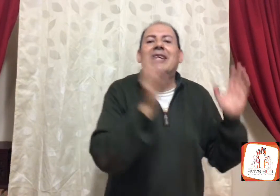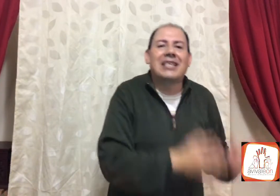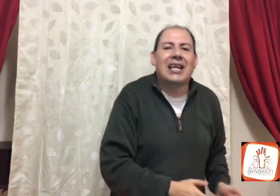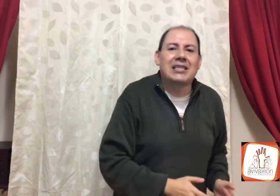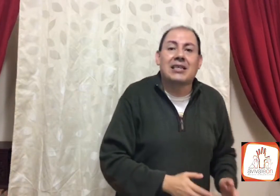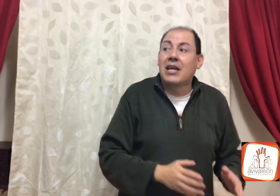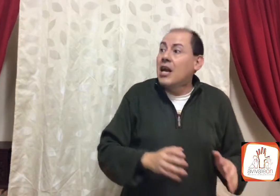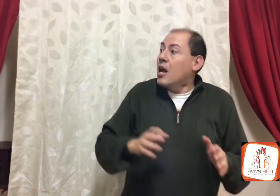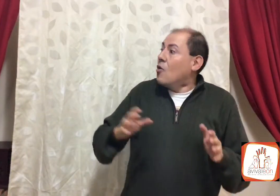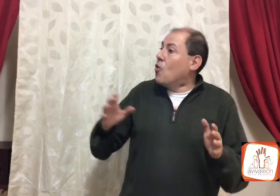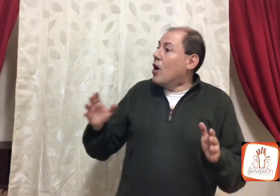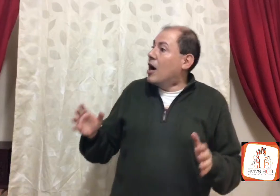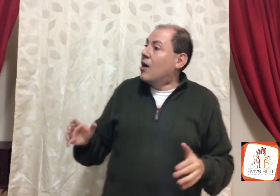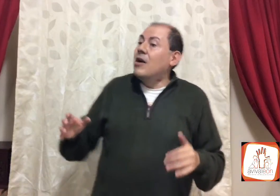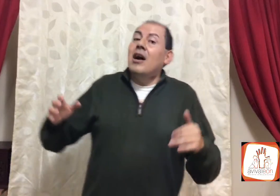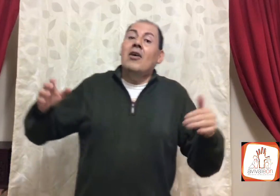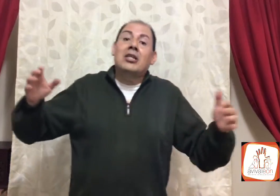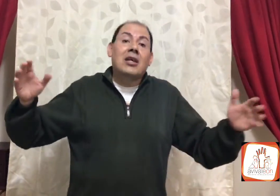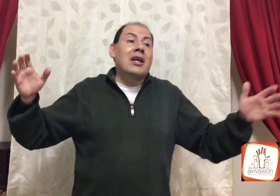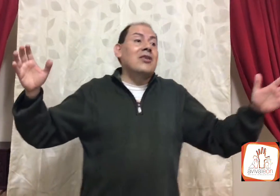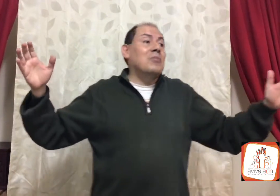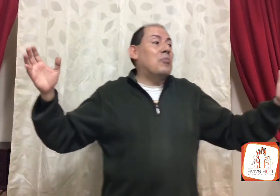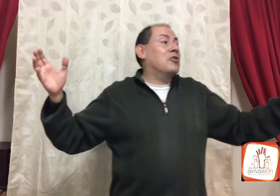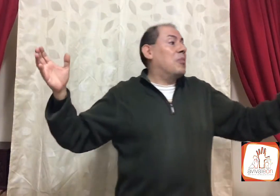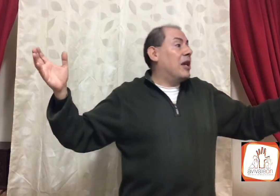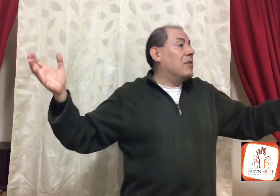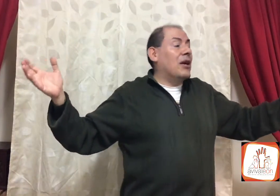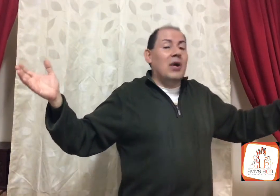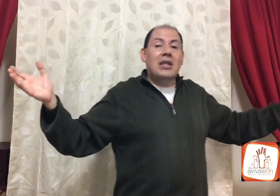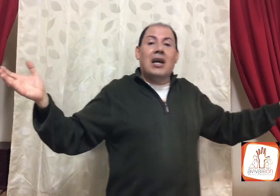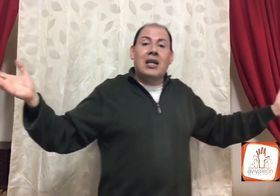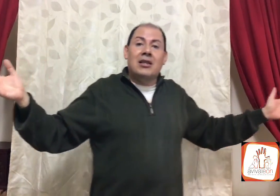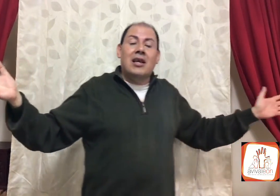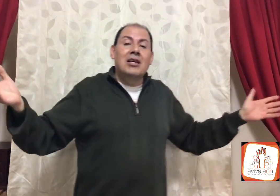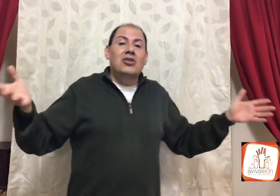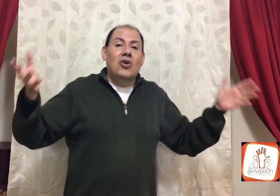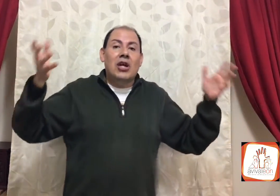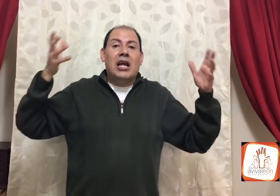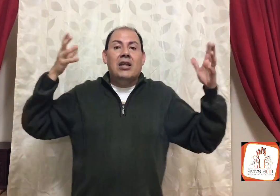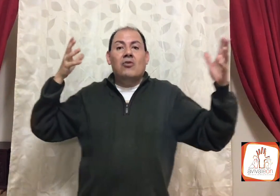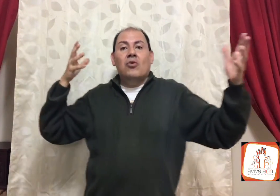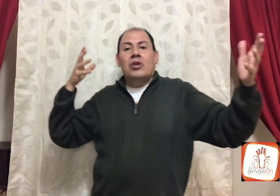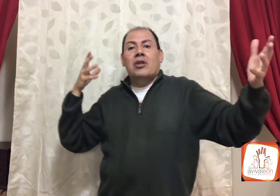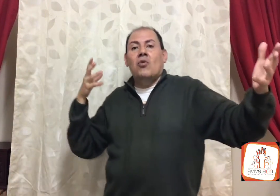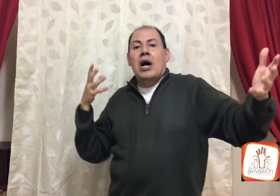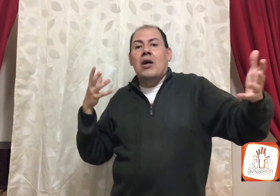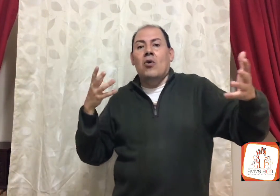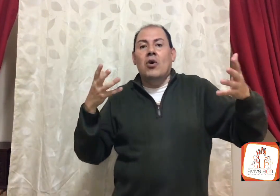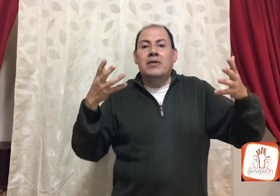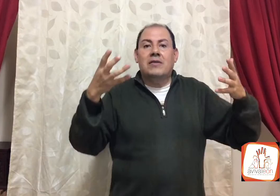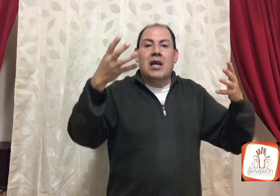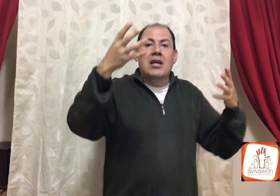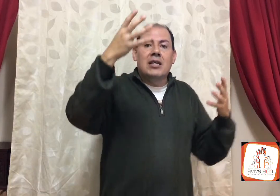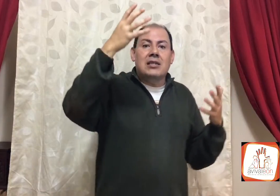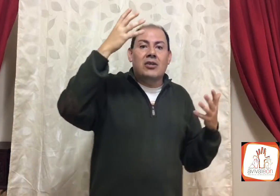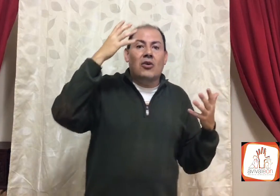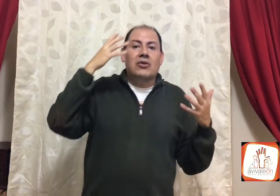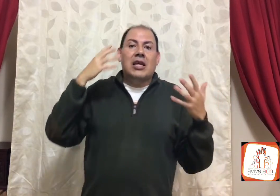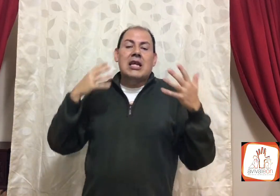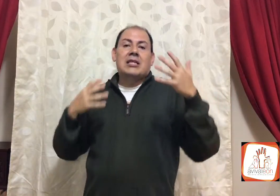las iglesias, wow, ahora sé que Dios me prospera, mira cuánta gente, yo el aretudo tatuado, este, diciendo groserías